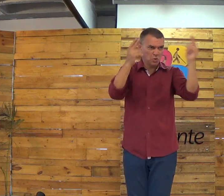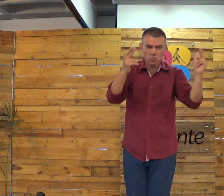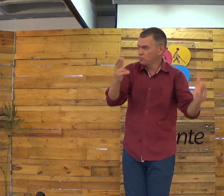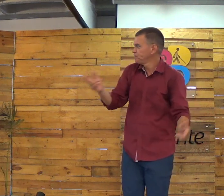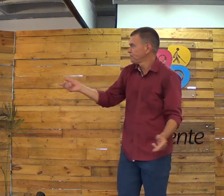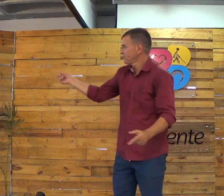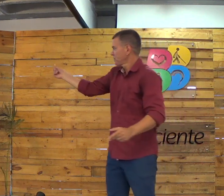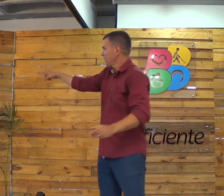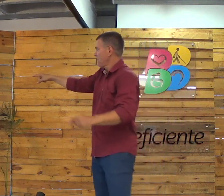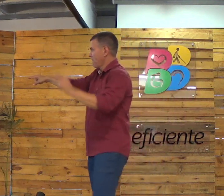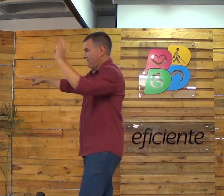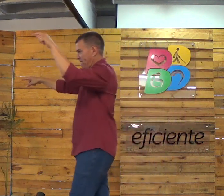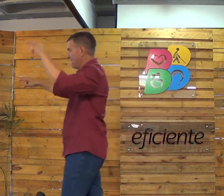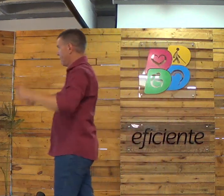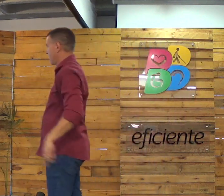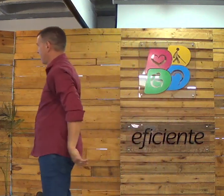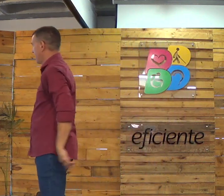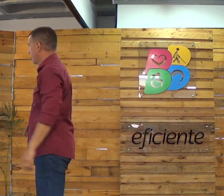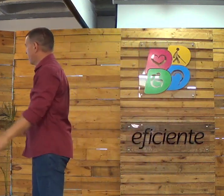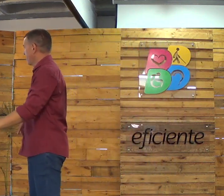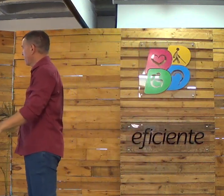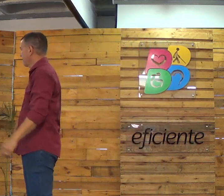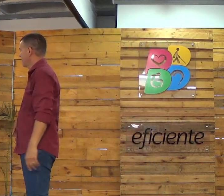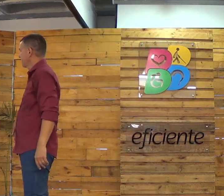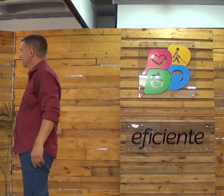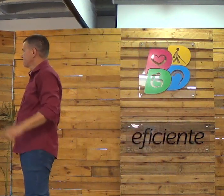É o físico. Você que mora no Brasil, qualquer parte do mundo, você tem uma identidade.